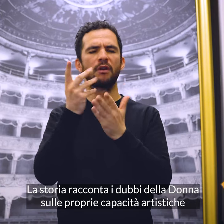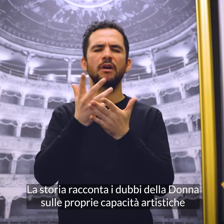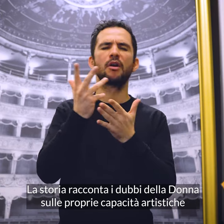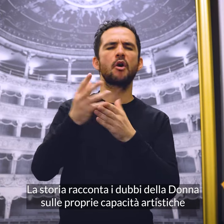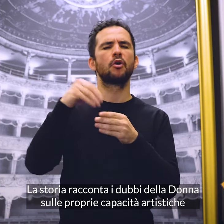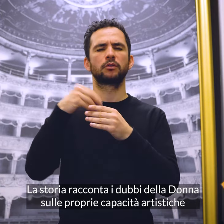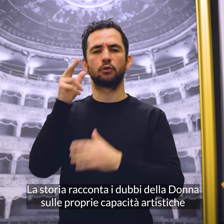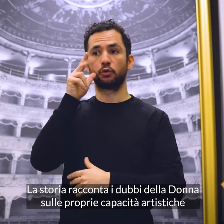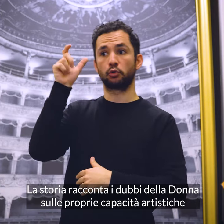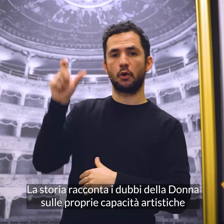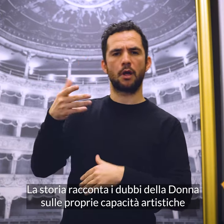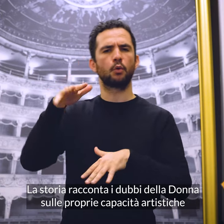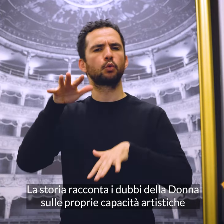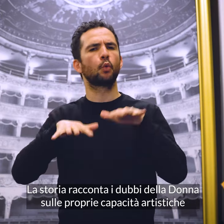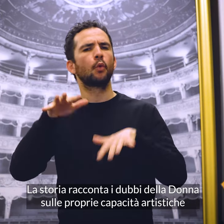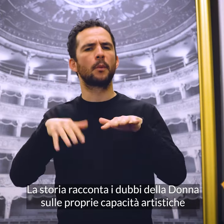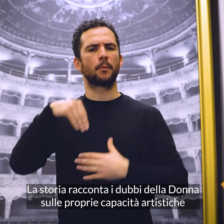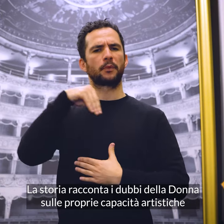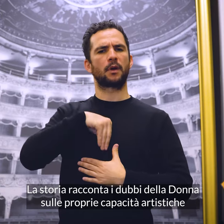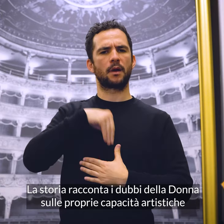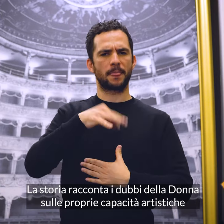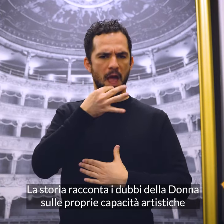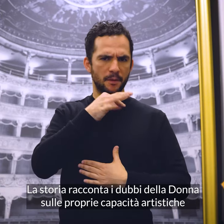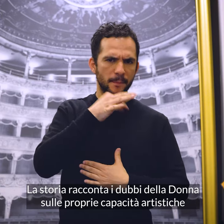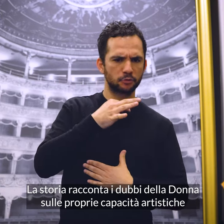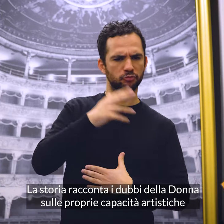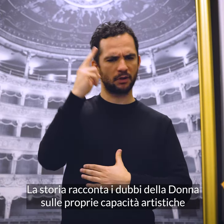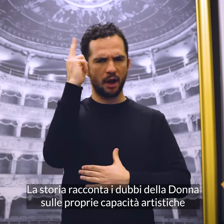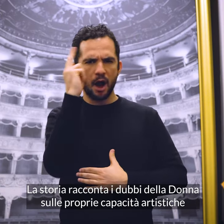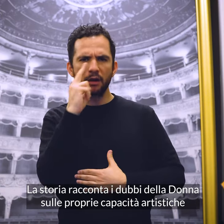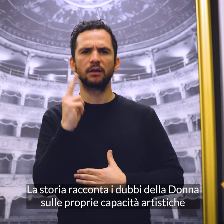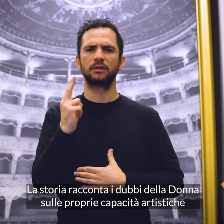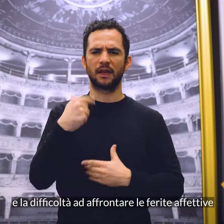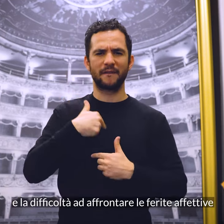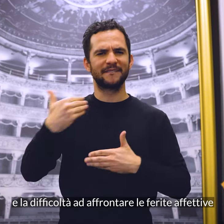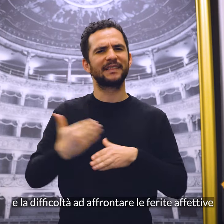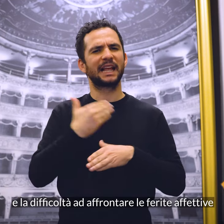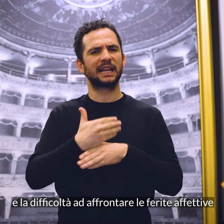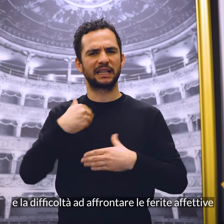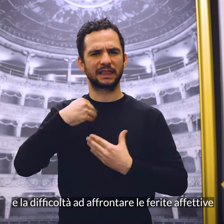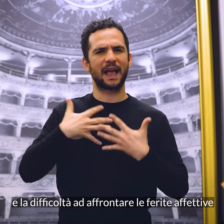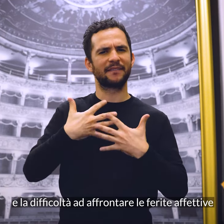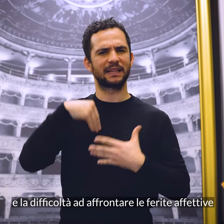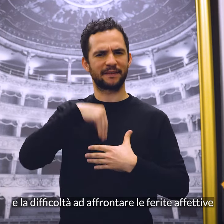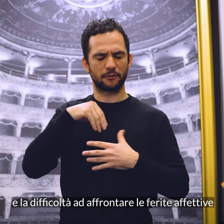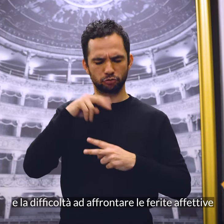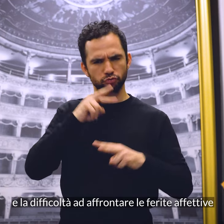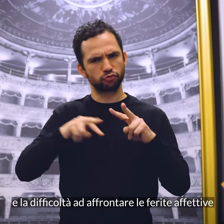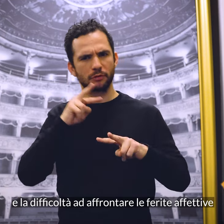La storia racconta i dubbi della donna sulle proprie capacità artistiche e la difficoltà ad affrontare le ferite